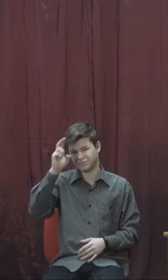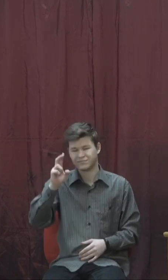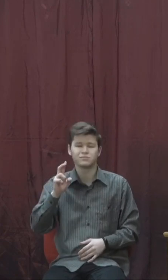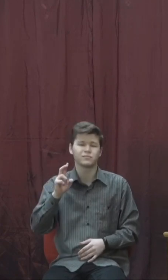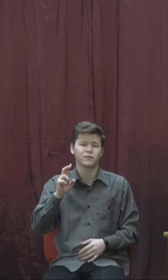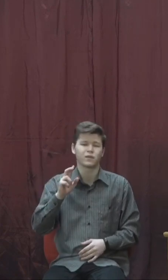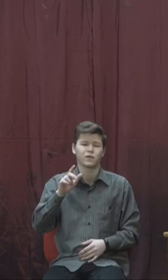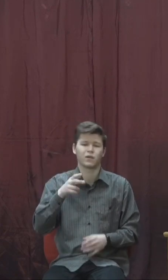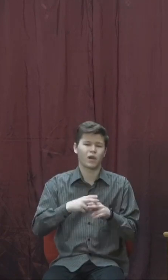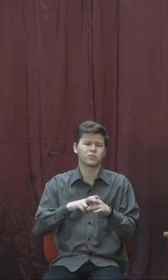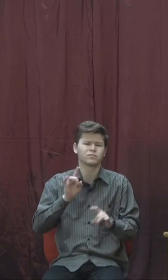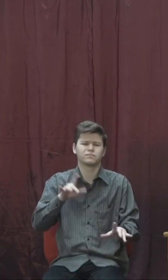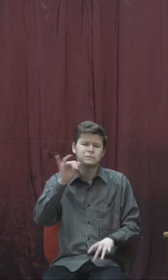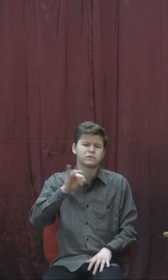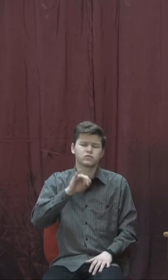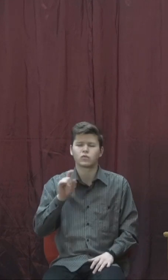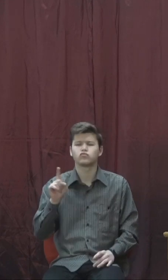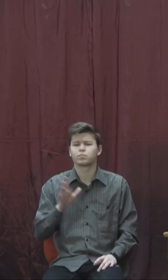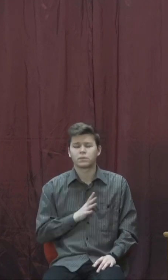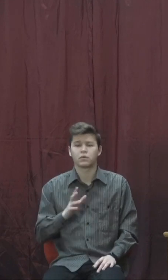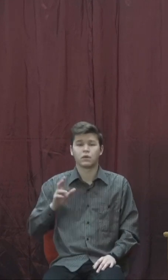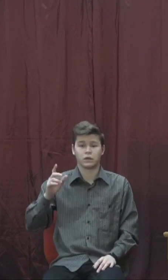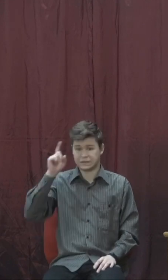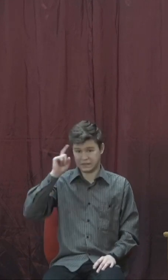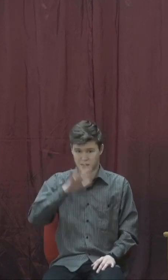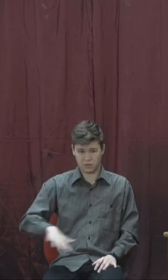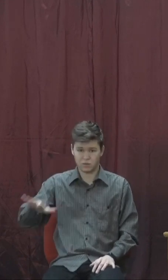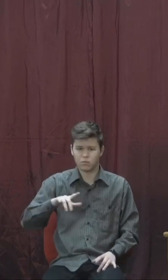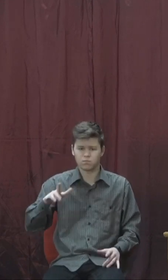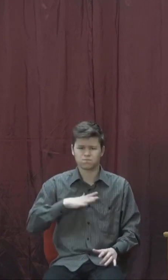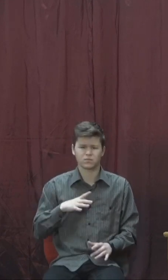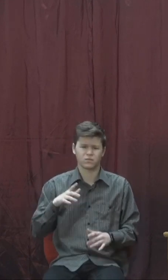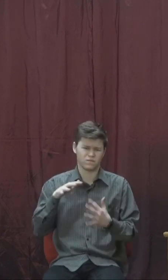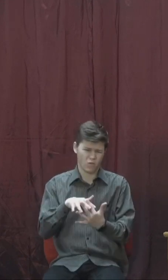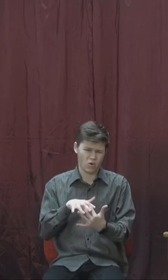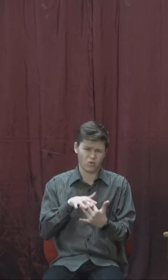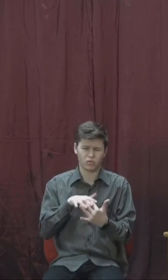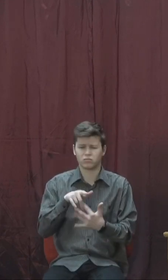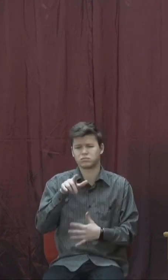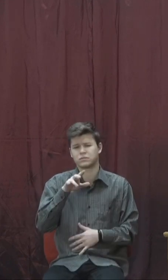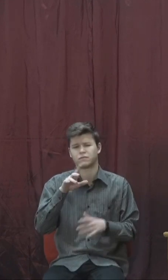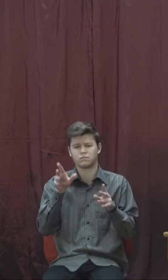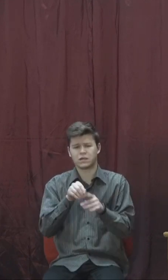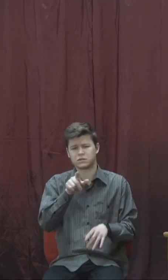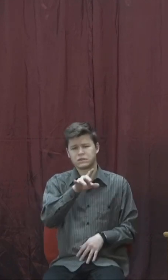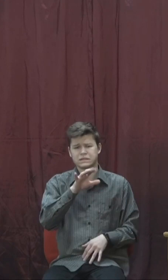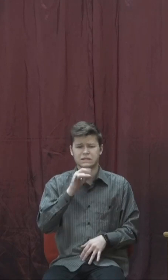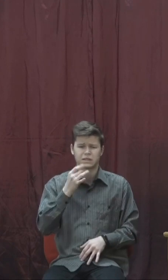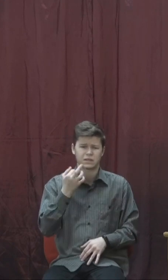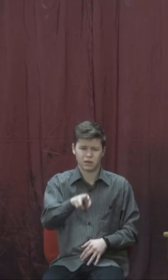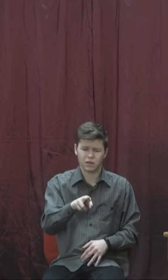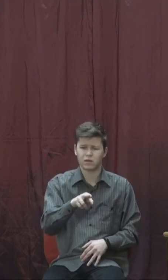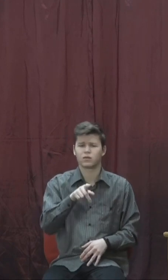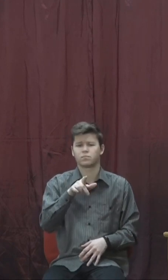історія, коли ізраїльське царство мало неспокій, мало війну з сирійським царем. І сирійський цар